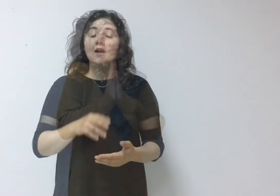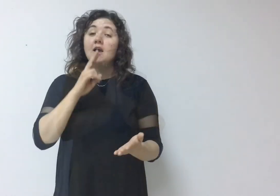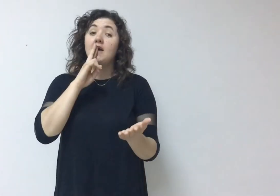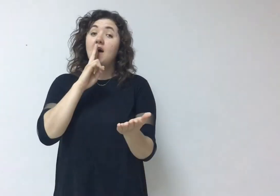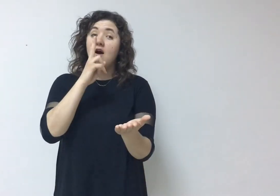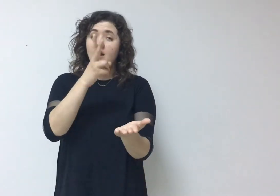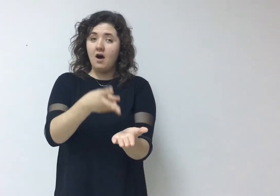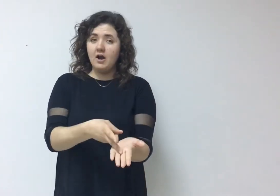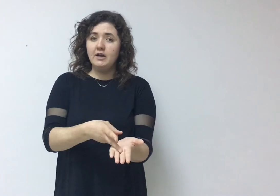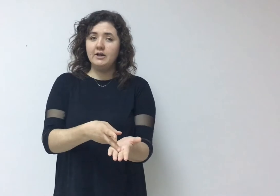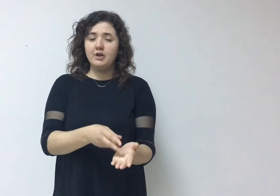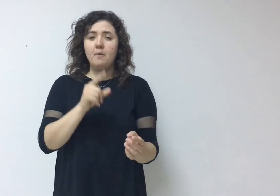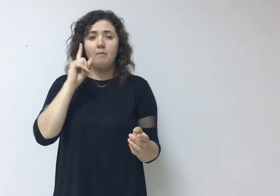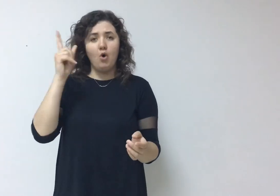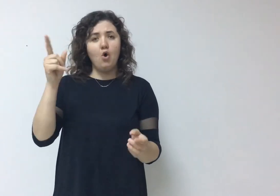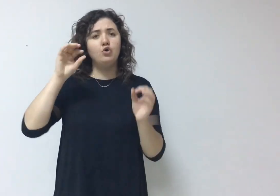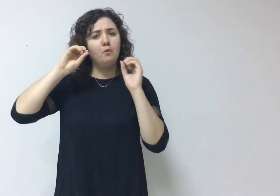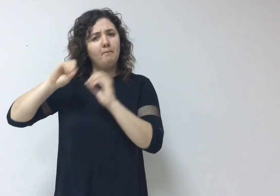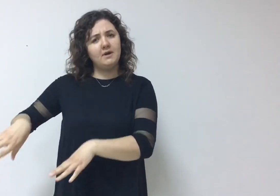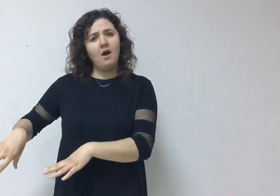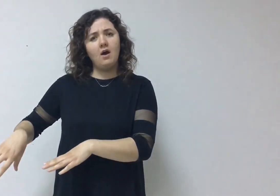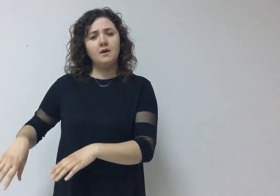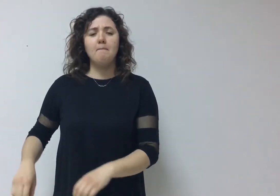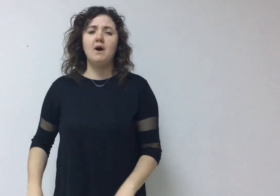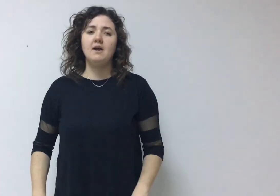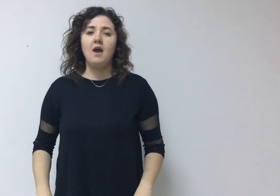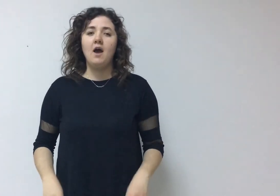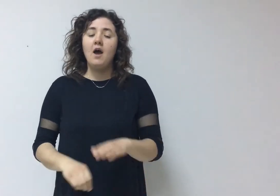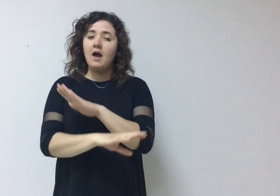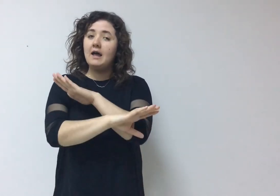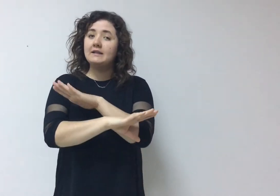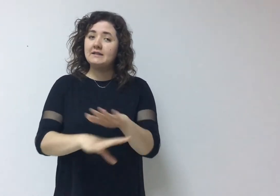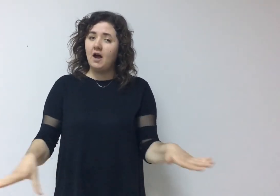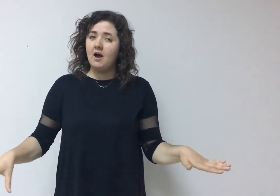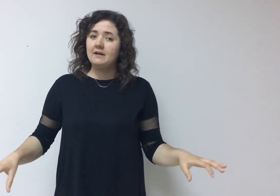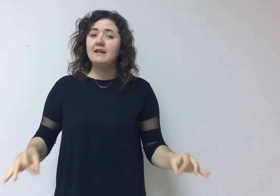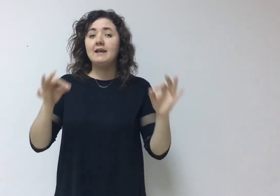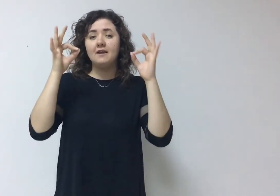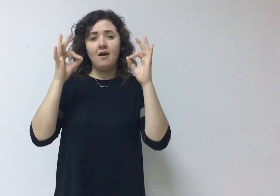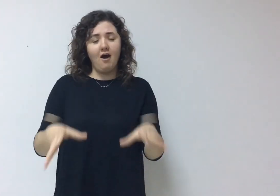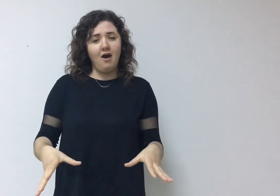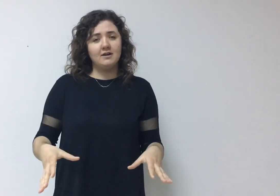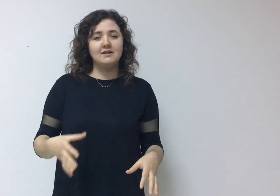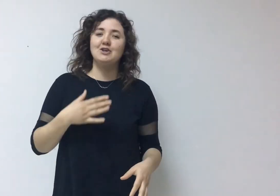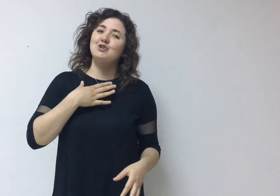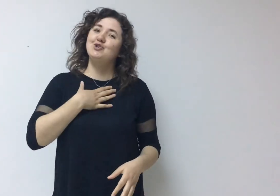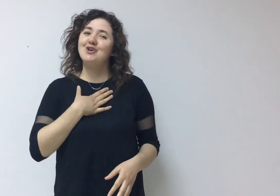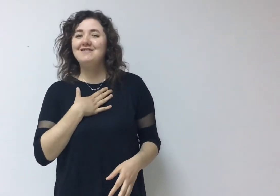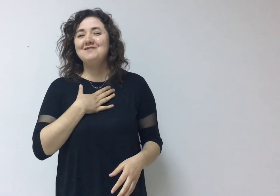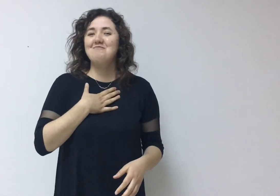Kararlıyım onu bırakmaya, tak dedi artık canıma.